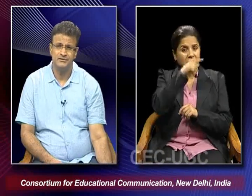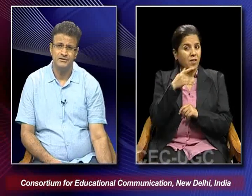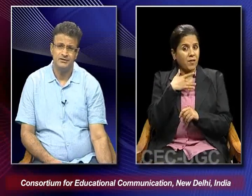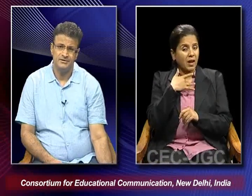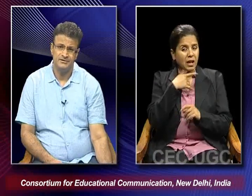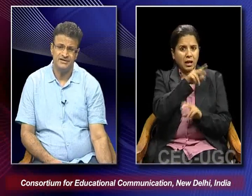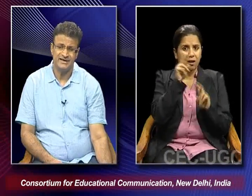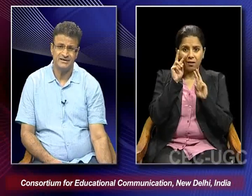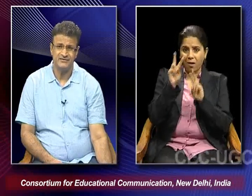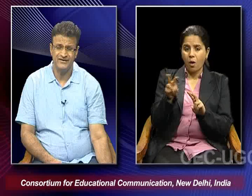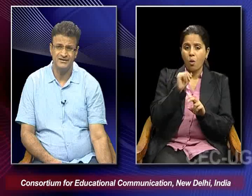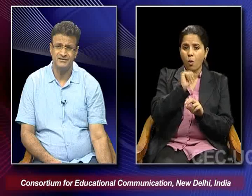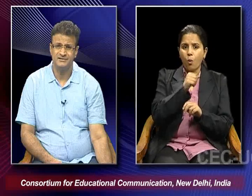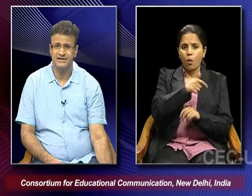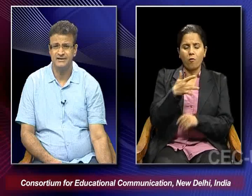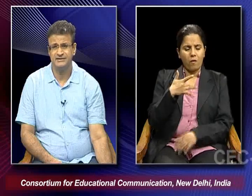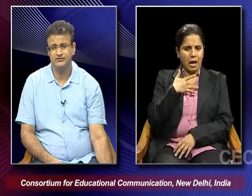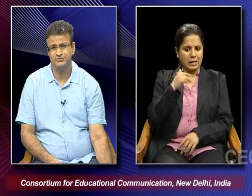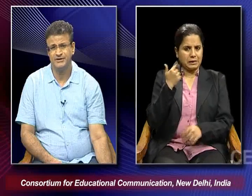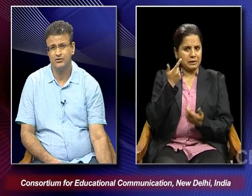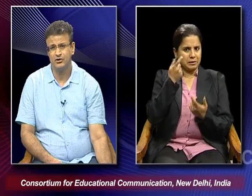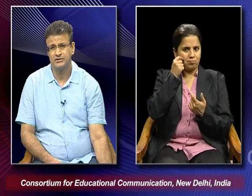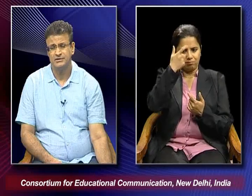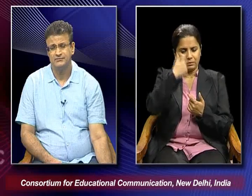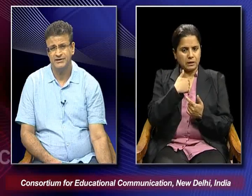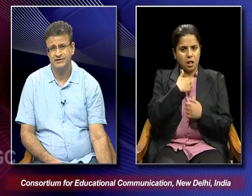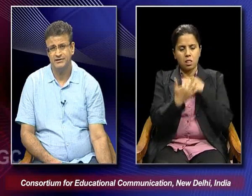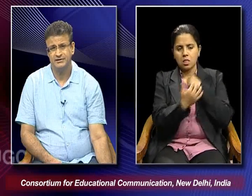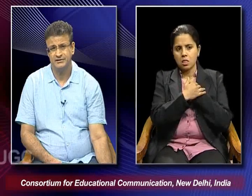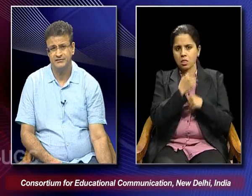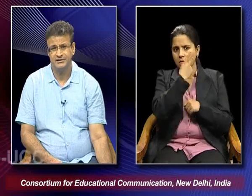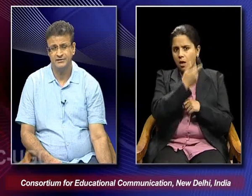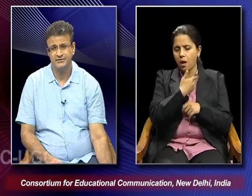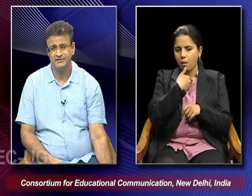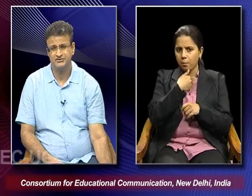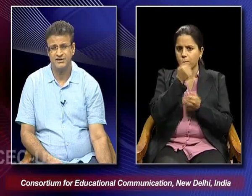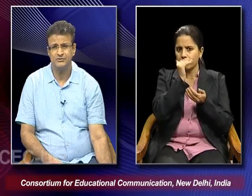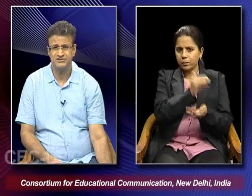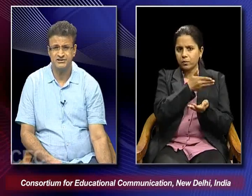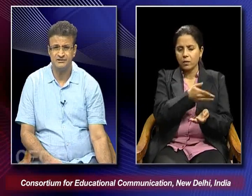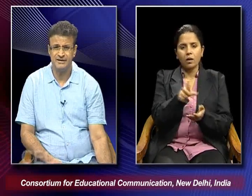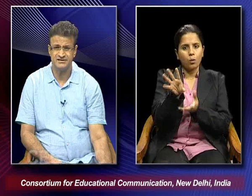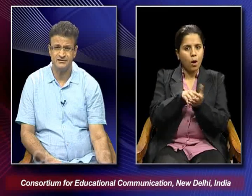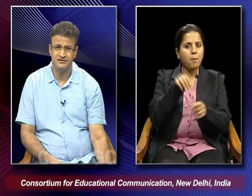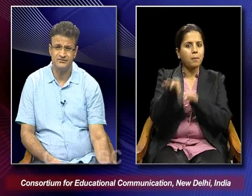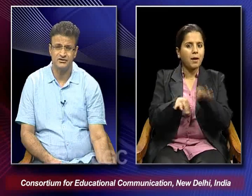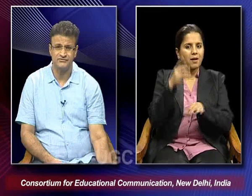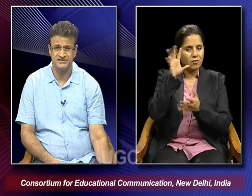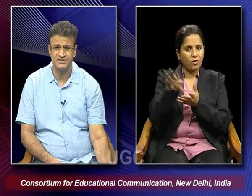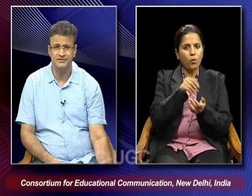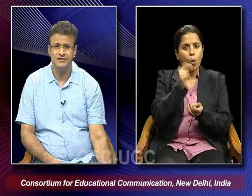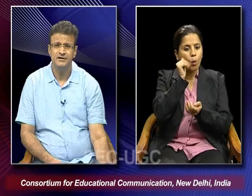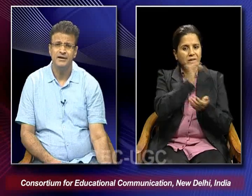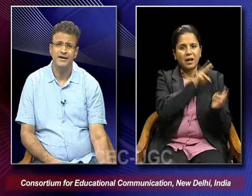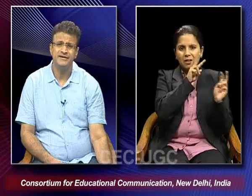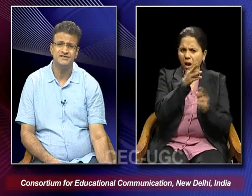character felt that he was being caught when he was trying to steal the bicycle in front of his